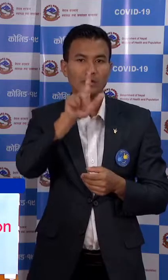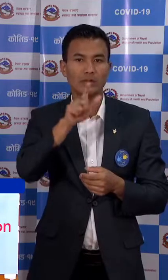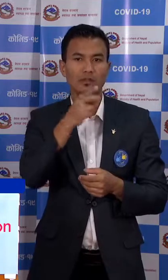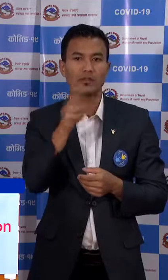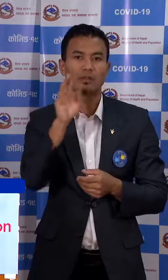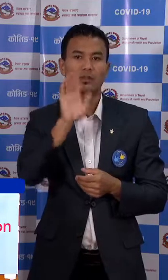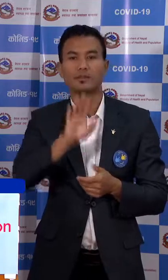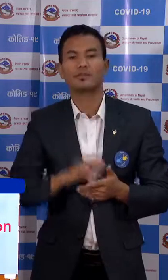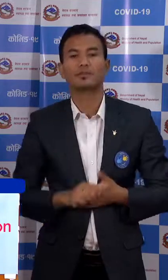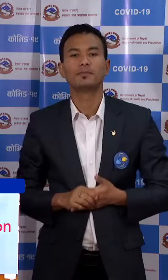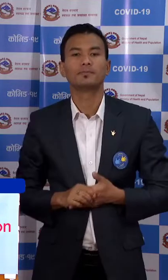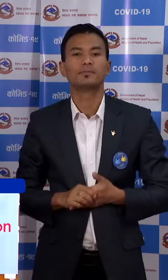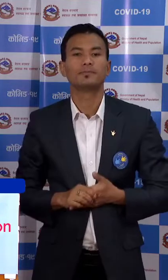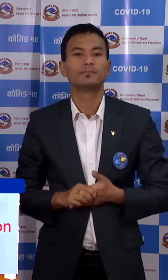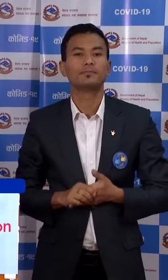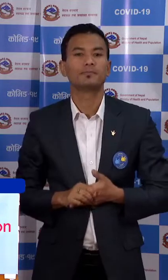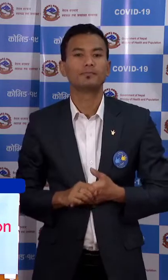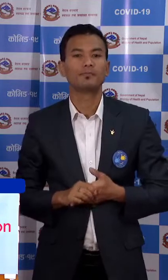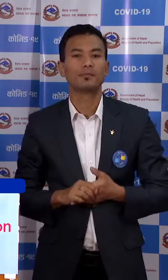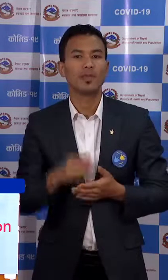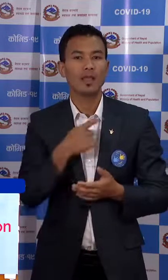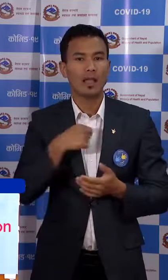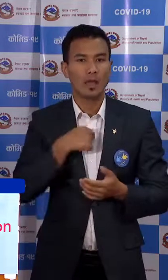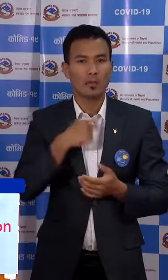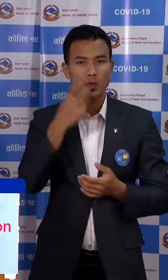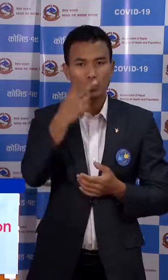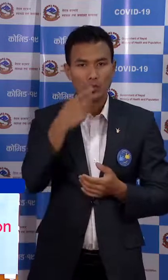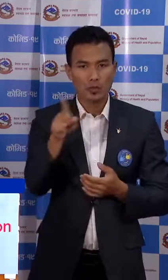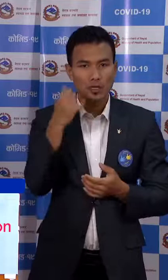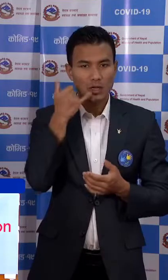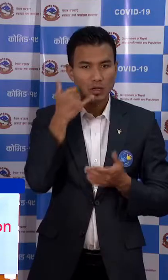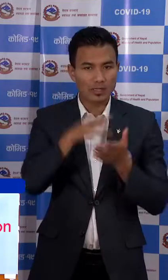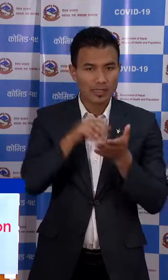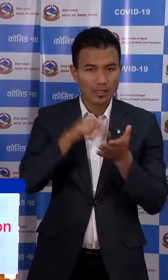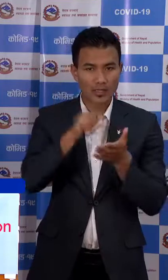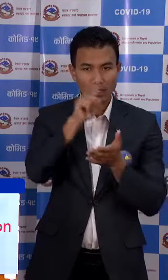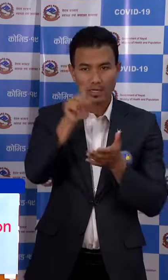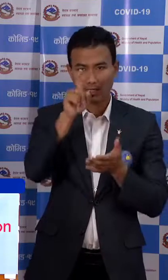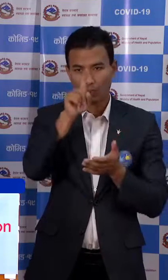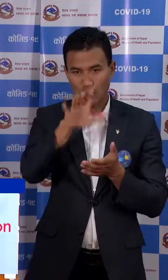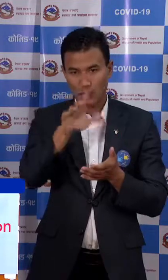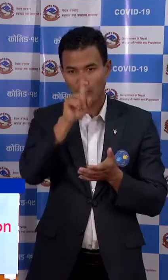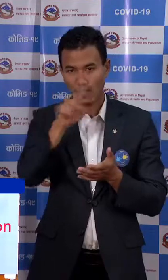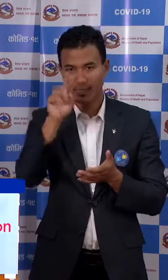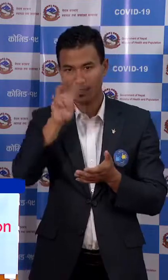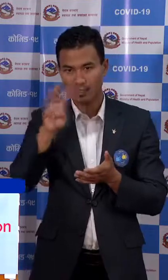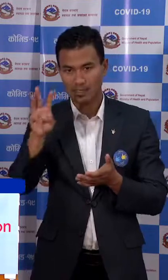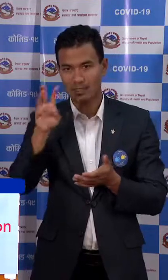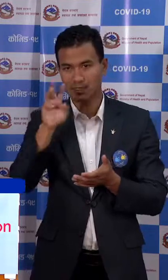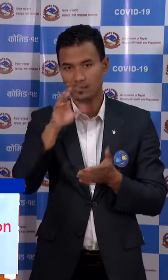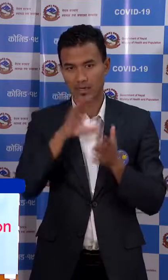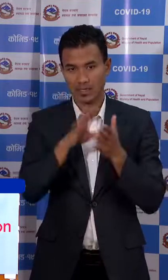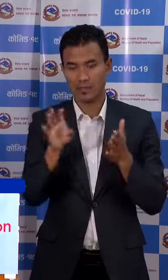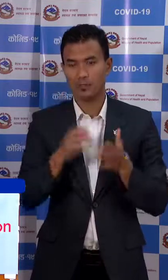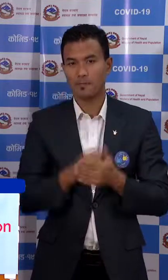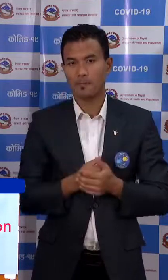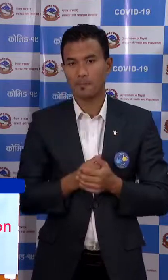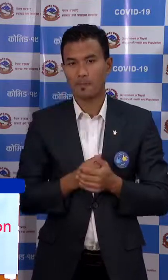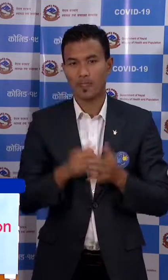विजना हुनु हुन छा हामरो दुयोटा कॉल सेंटर 11-15 र एगार से 33 वाट